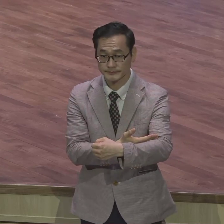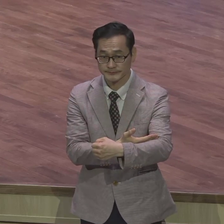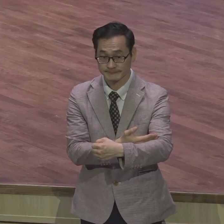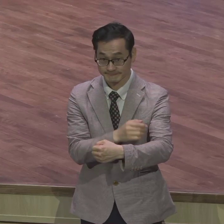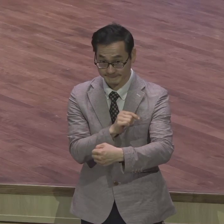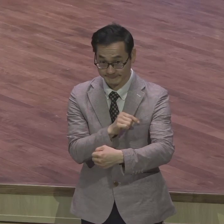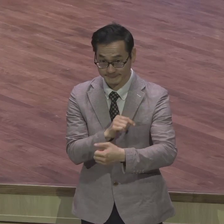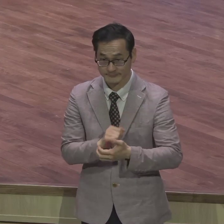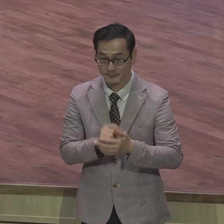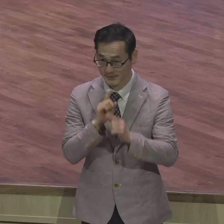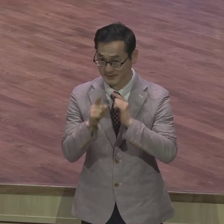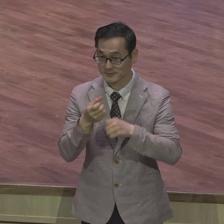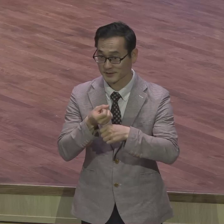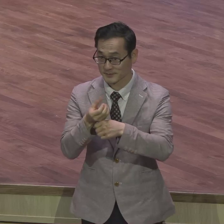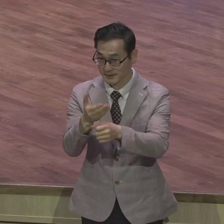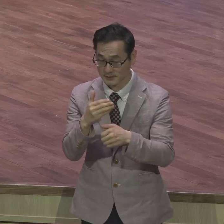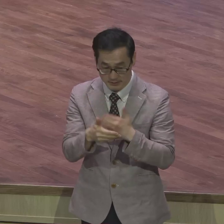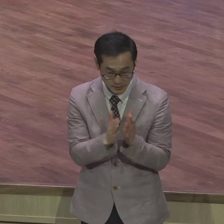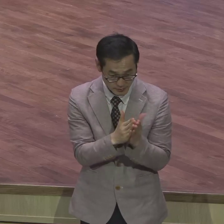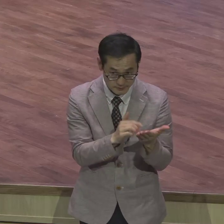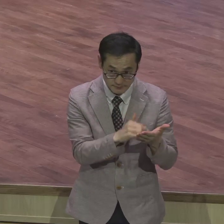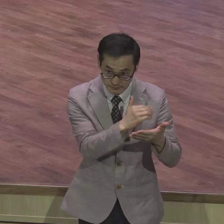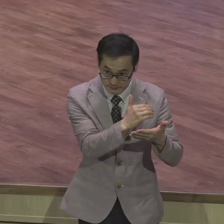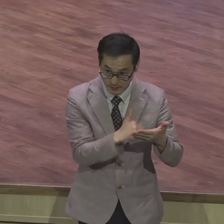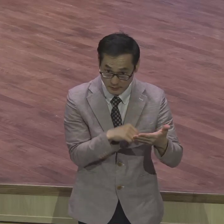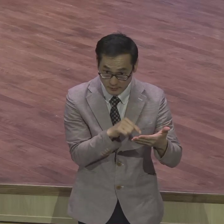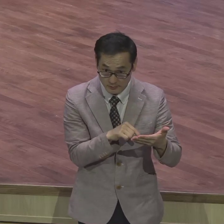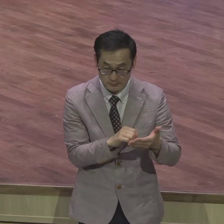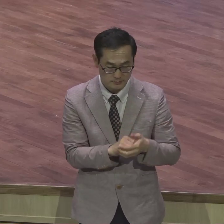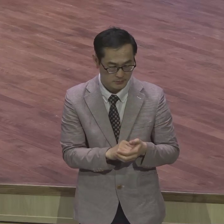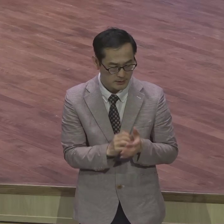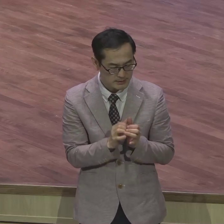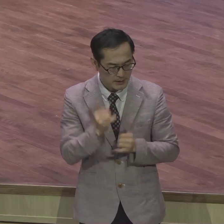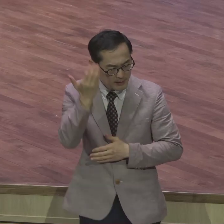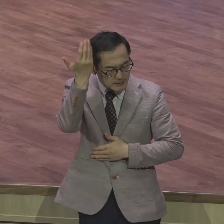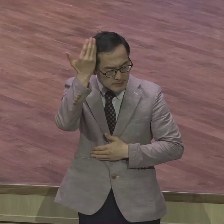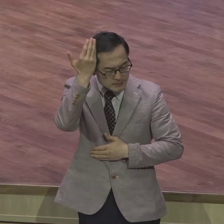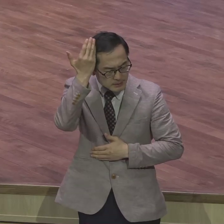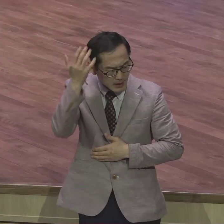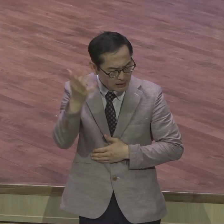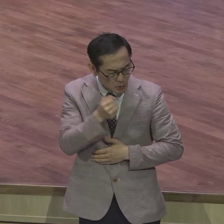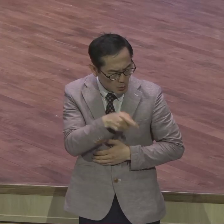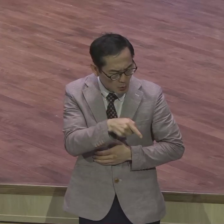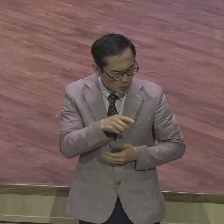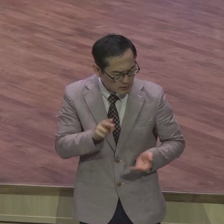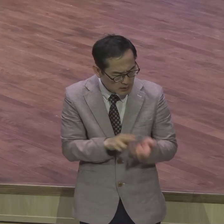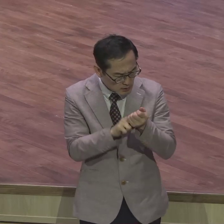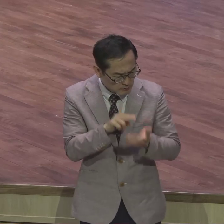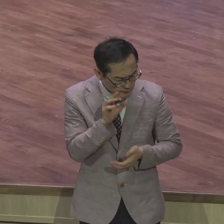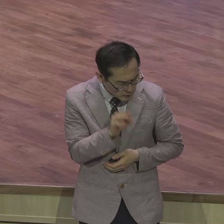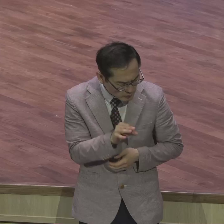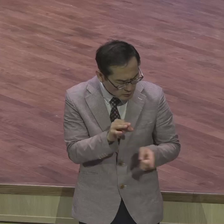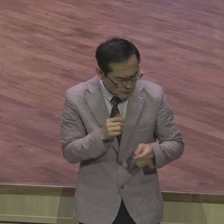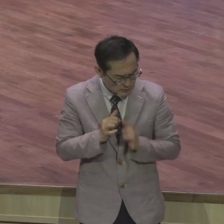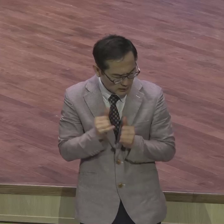인간적인 상식과 기존으로서는 이해가 되지 않는 그런 내용들이